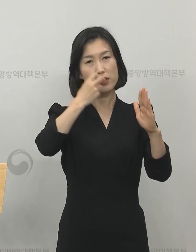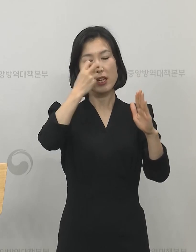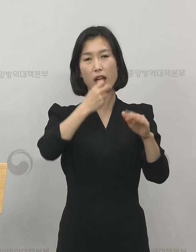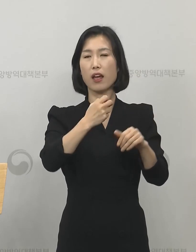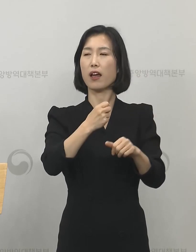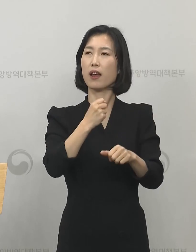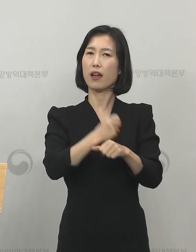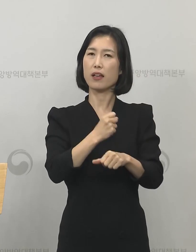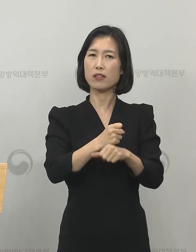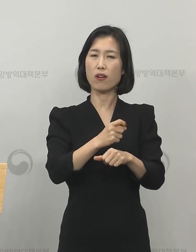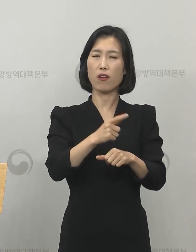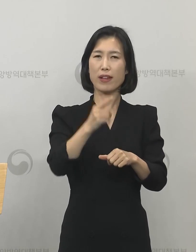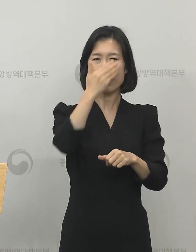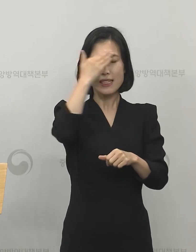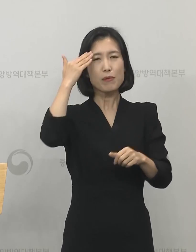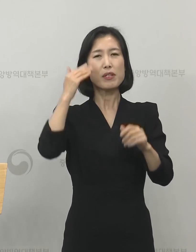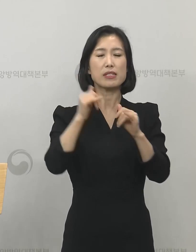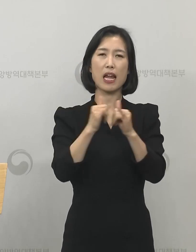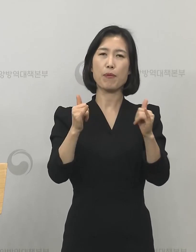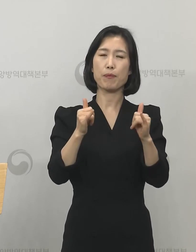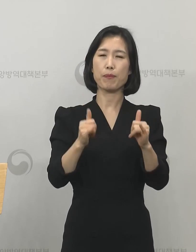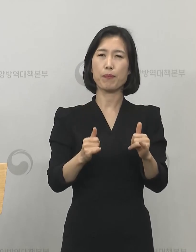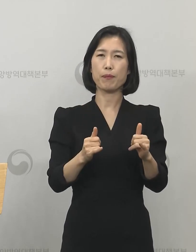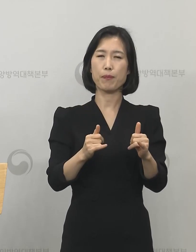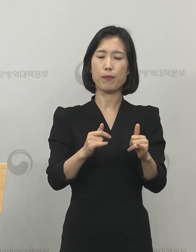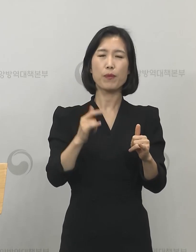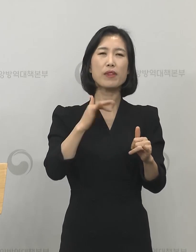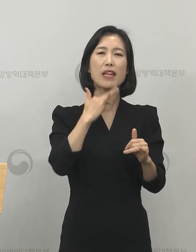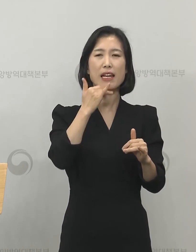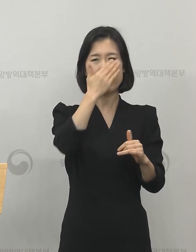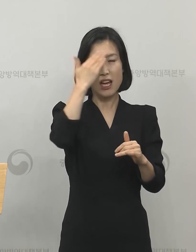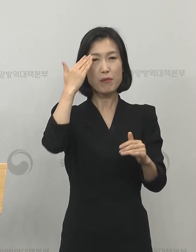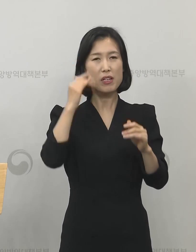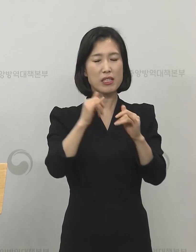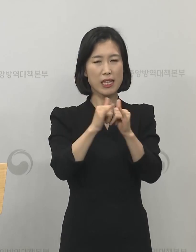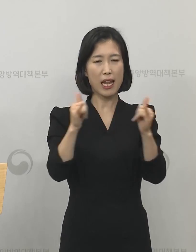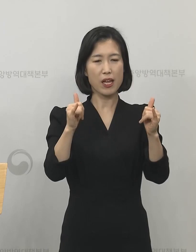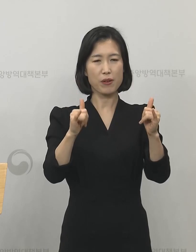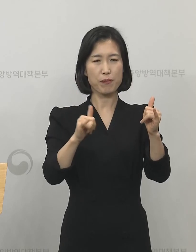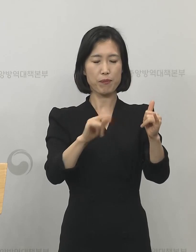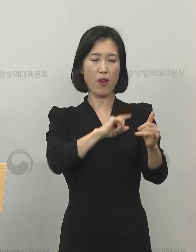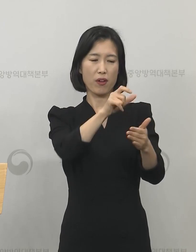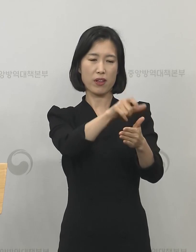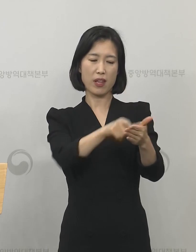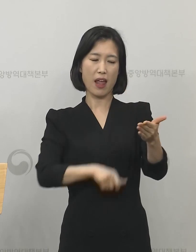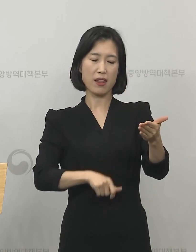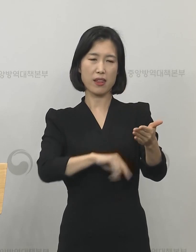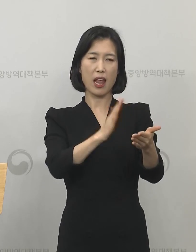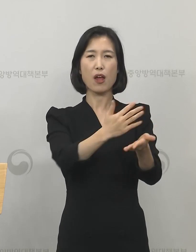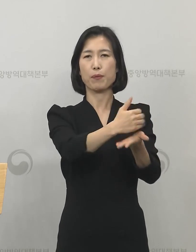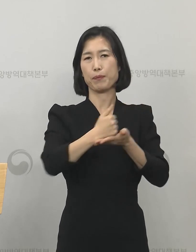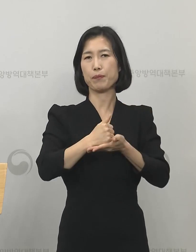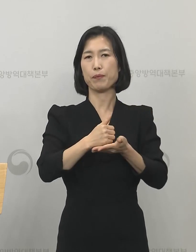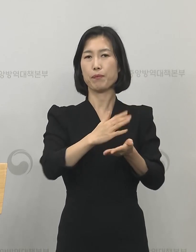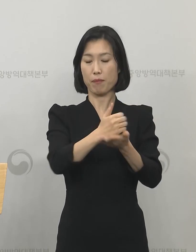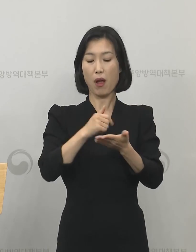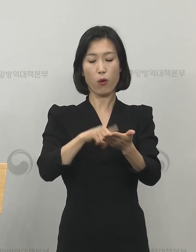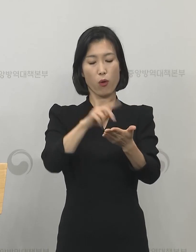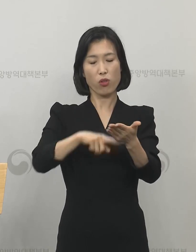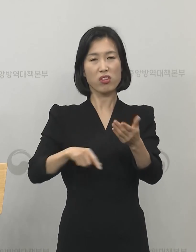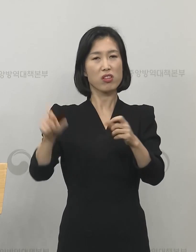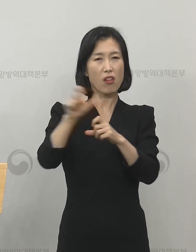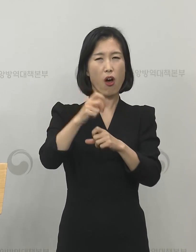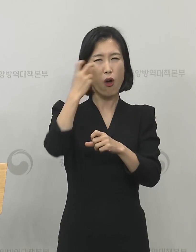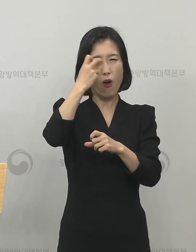청년들 그리고 어린 연령층의 교인들에 대한 명단들을 확인을 해서 추가 조사까지가